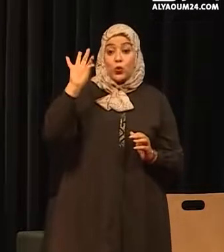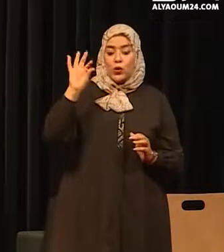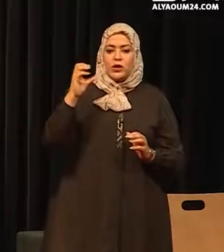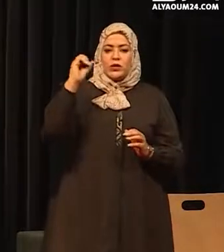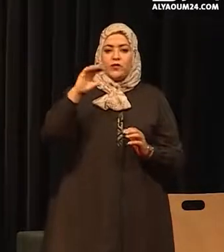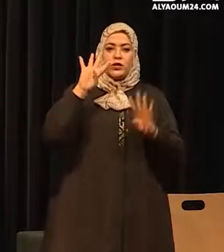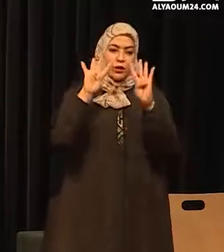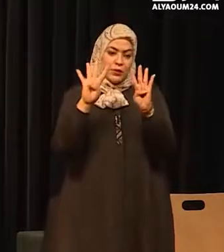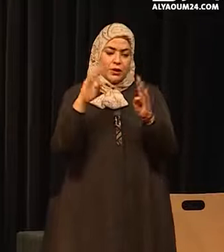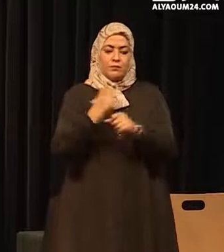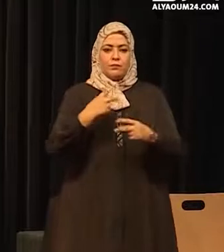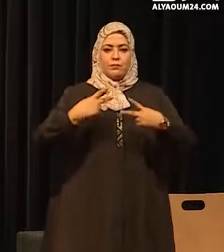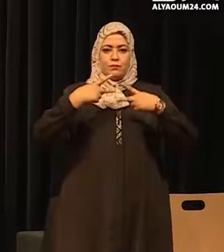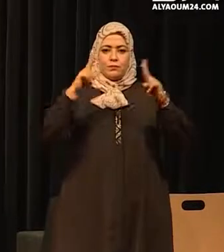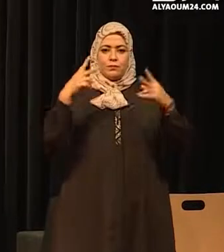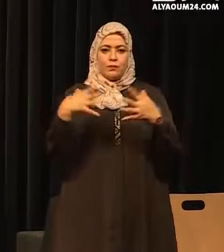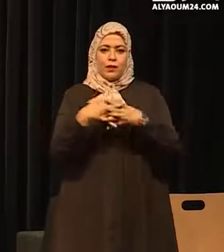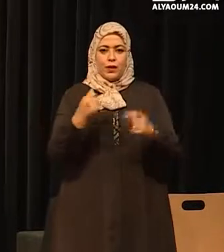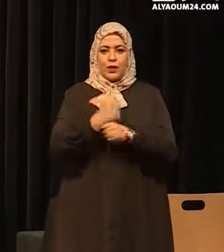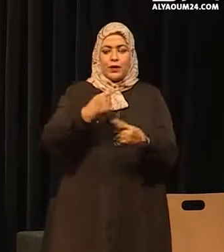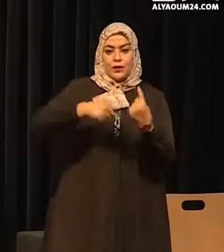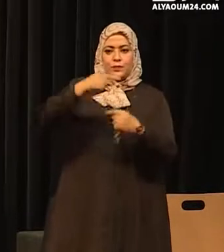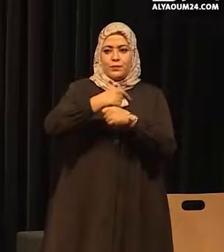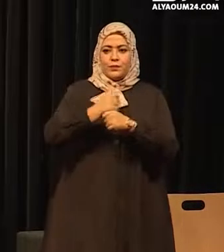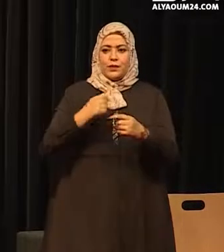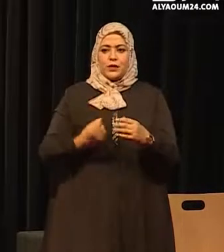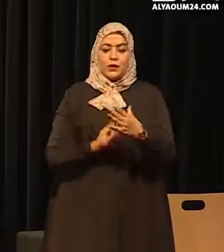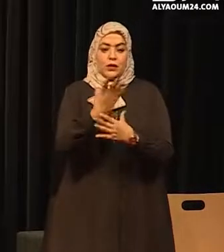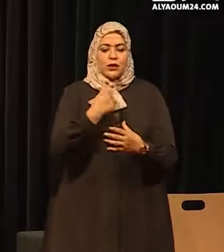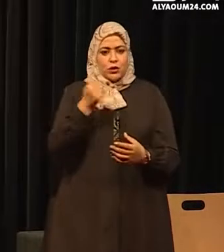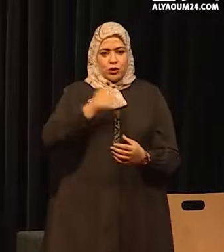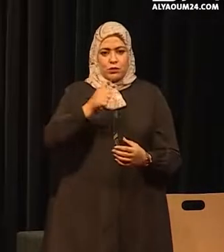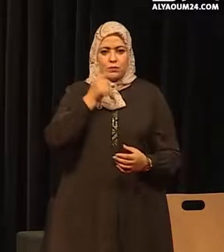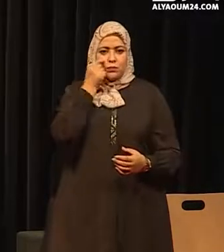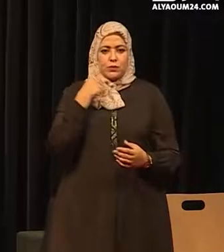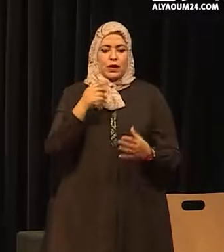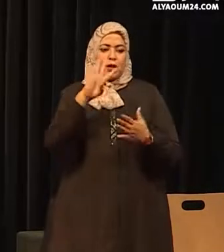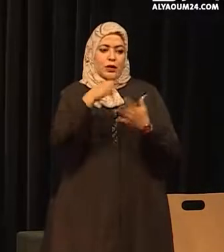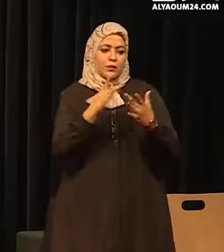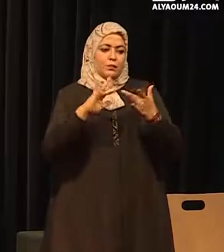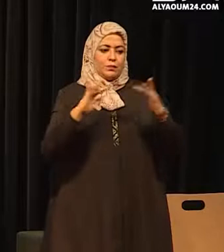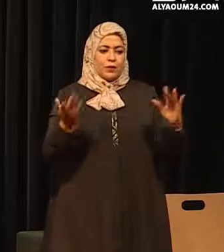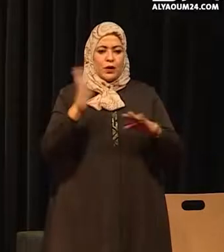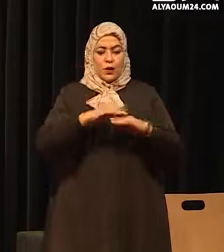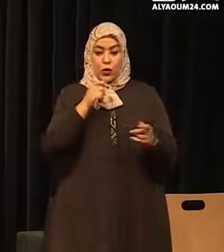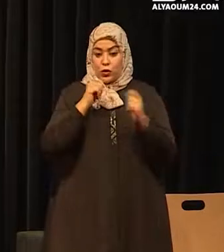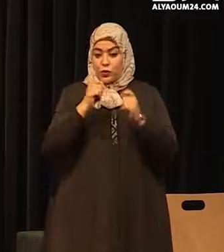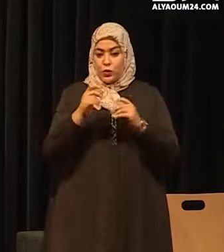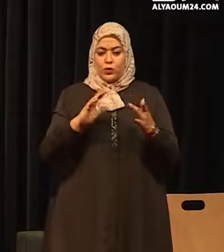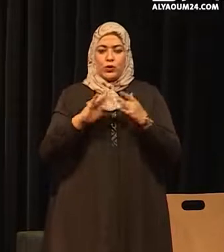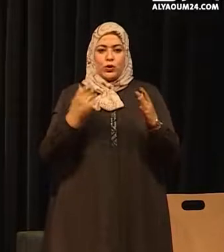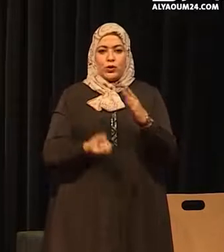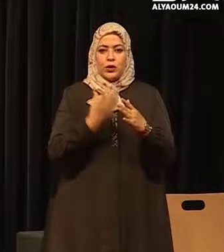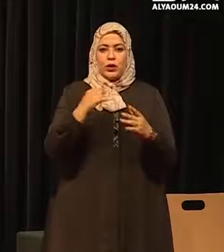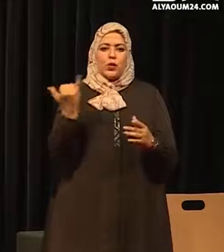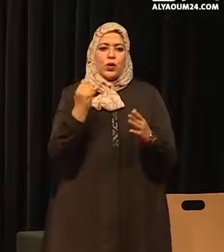وملائمة مجموعة المعالجات التي تمسل معطيات ذات الطابع الشخصي في مجال الرقمنة ومواصلة لهذا المصر